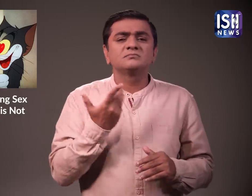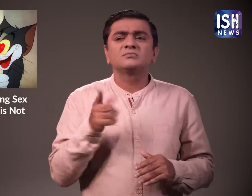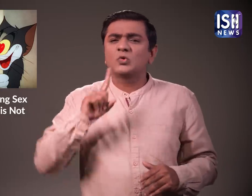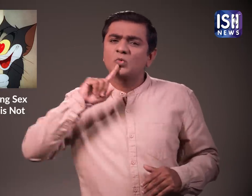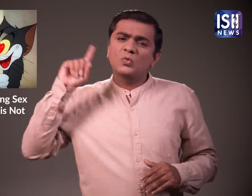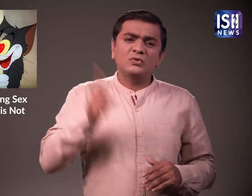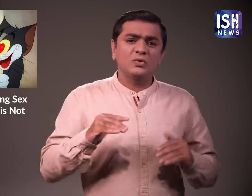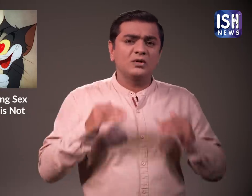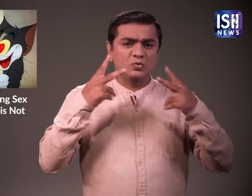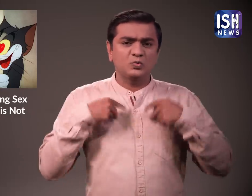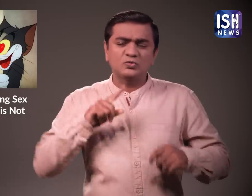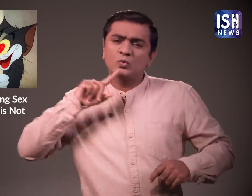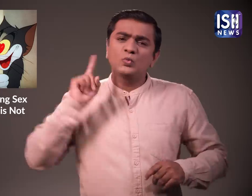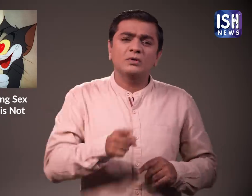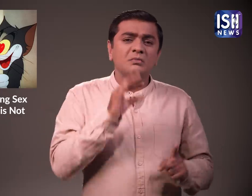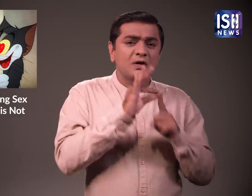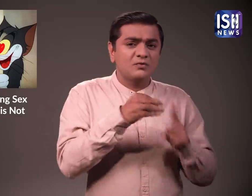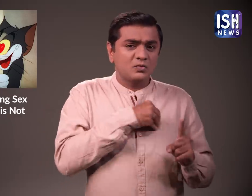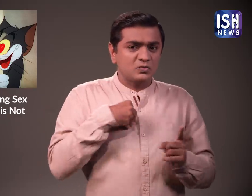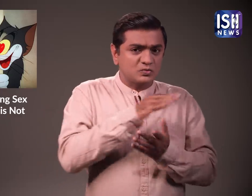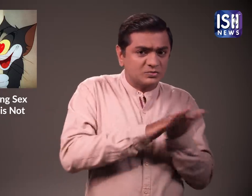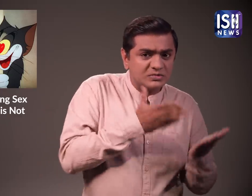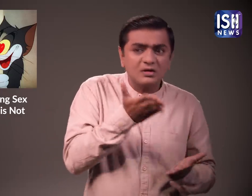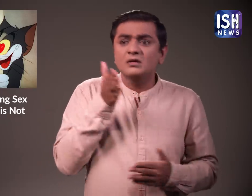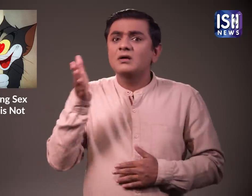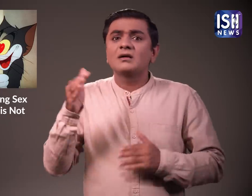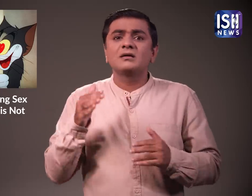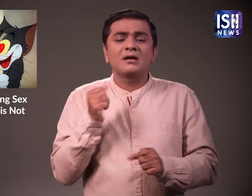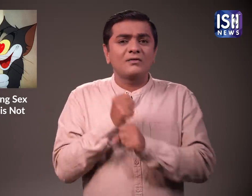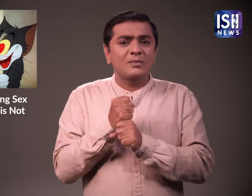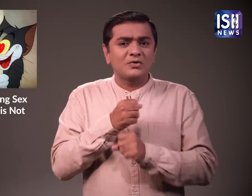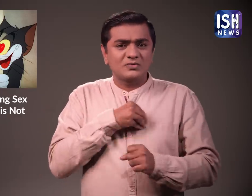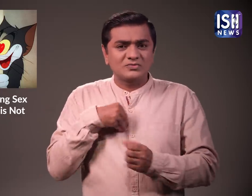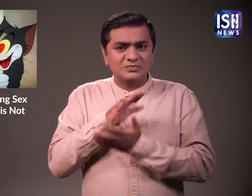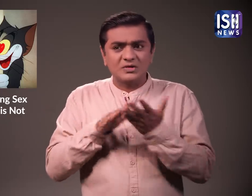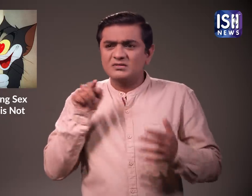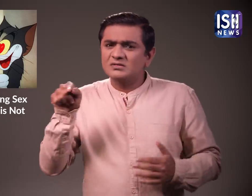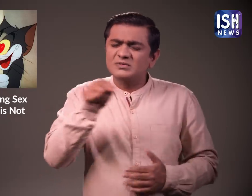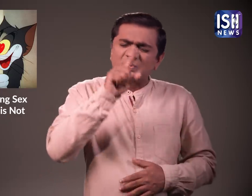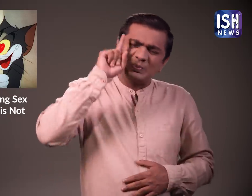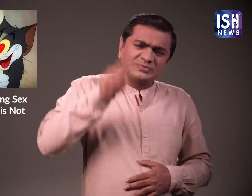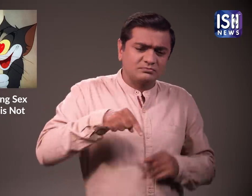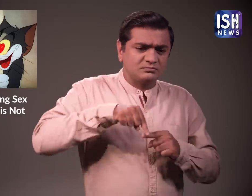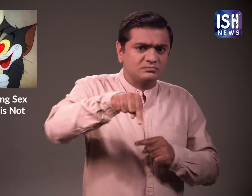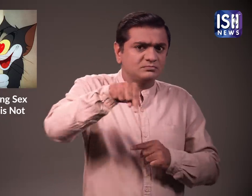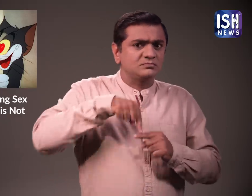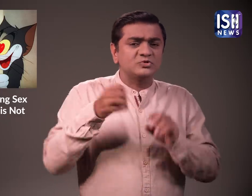इस सब को रोकने के लिए उच्चिन्याले ने सरकार और निर्जी मुर्दा घरों को अगले 6 महिनों के भीतर CCTV